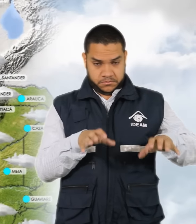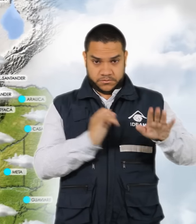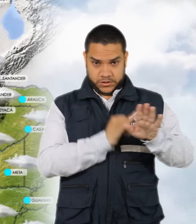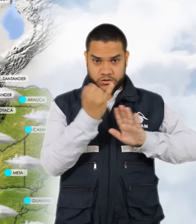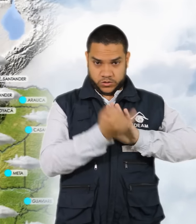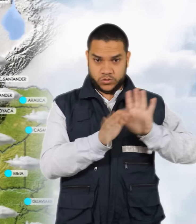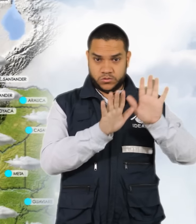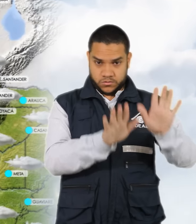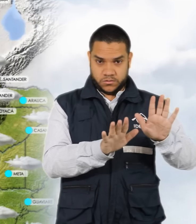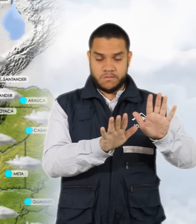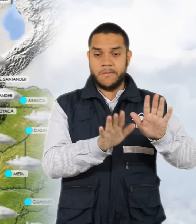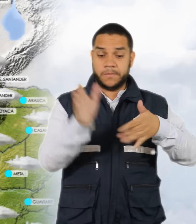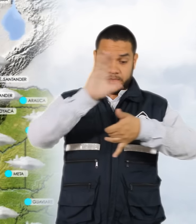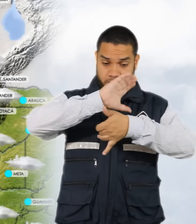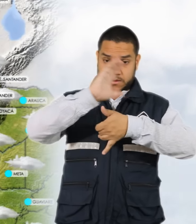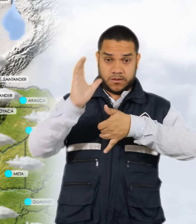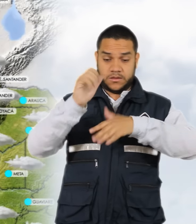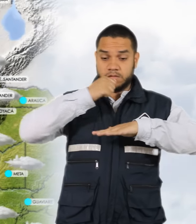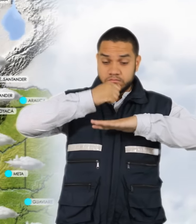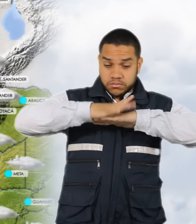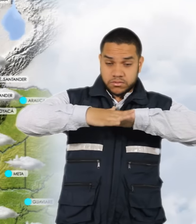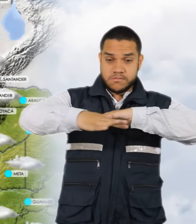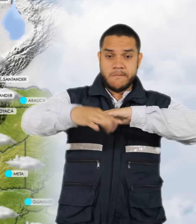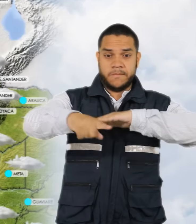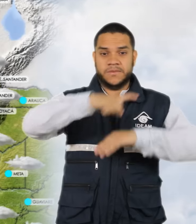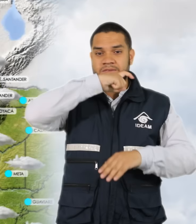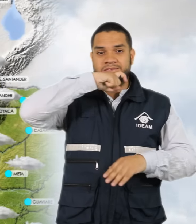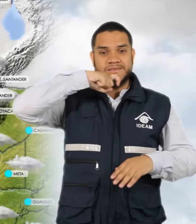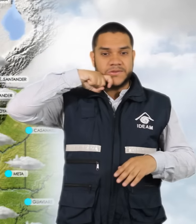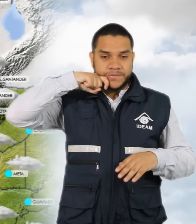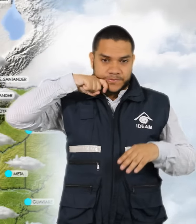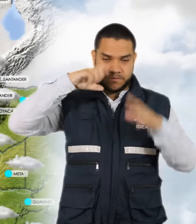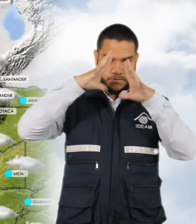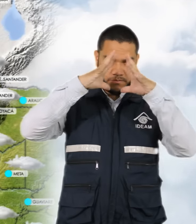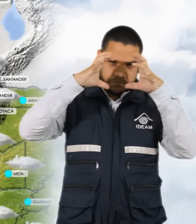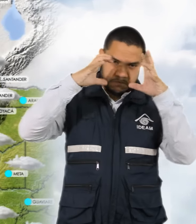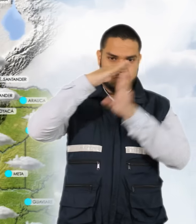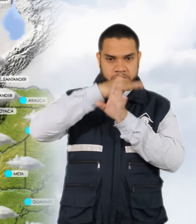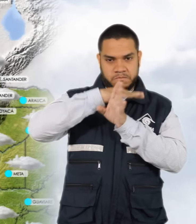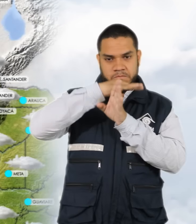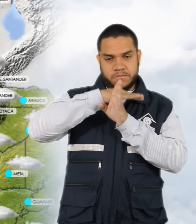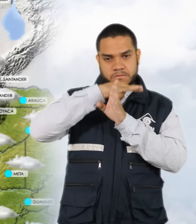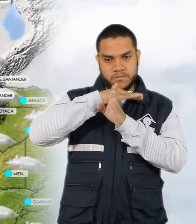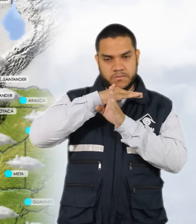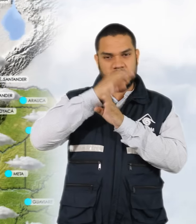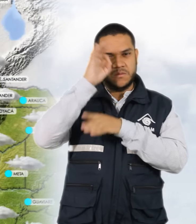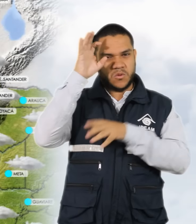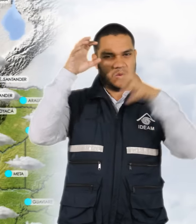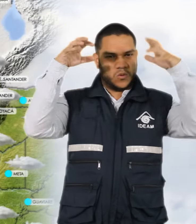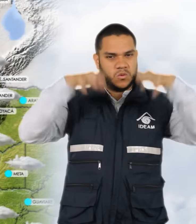y en el litoral de la región Caribe prevalecerán las condiciones secas con cielo parcialmente nublado. Se esperan algunas